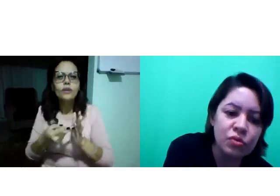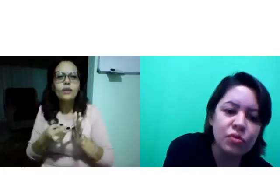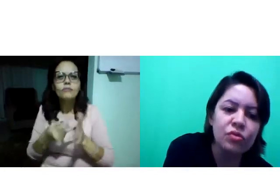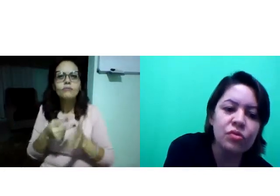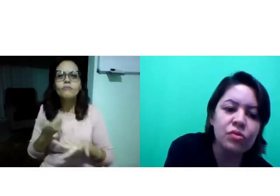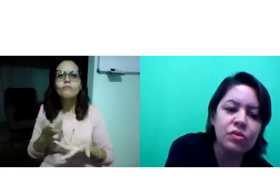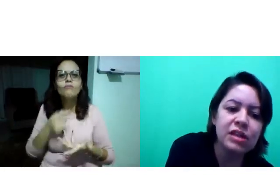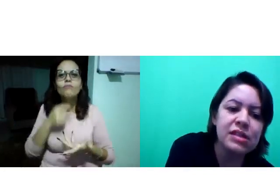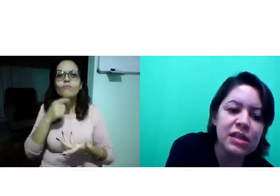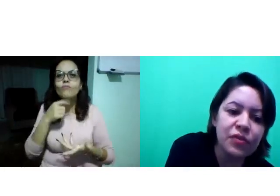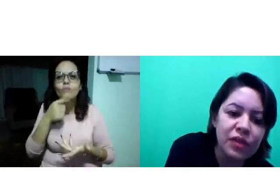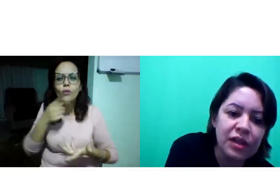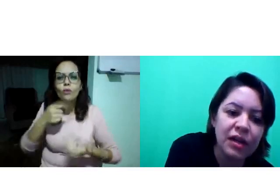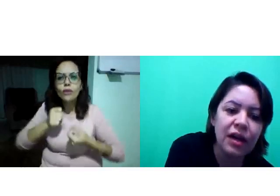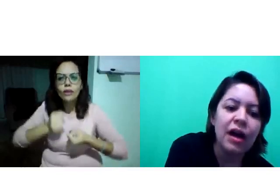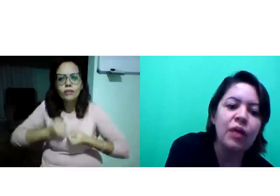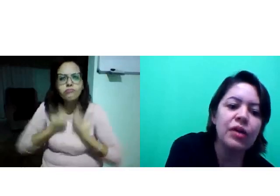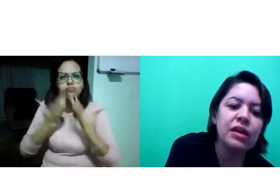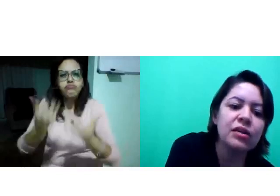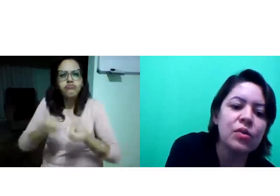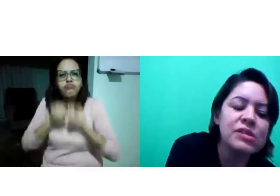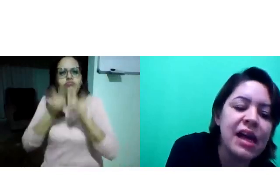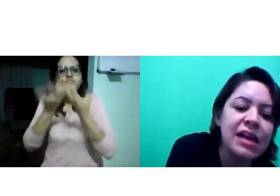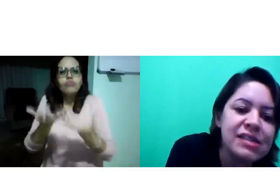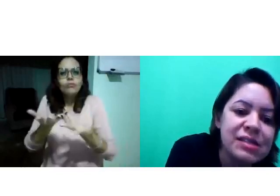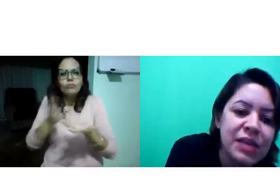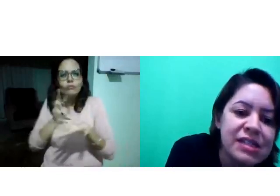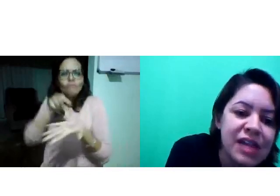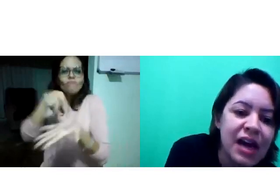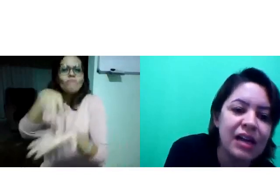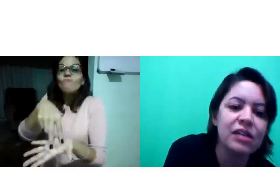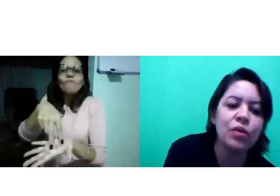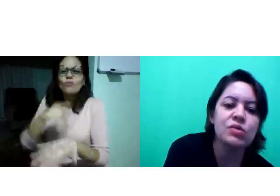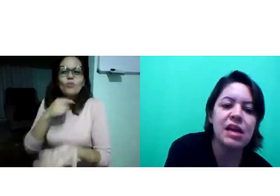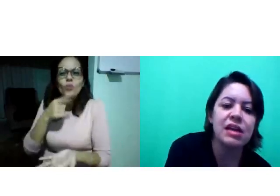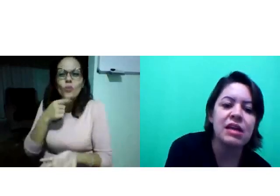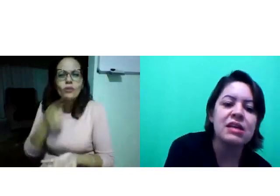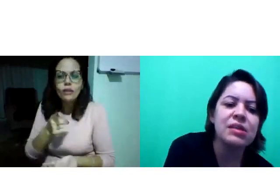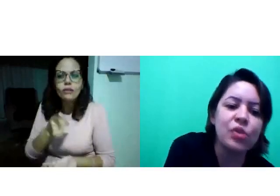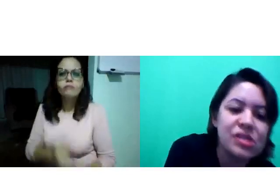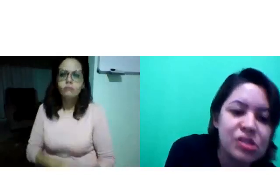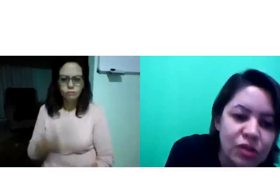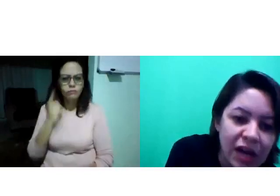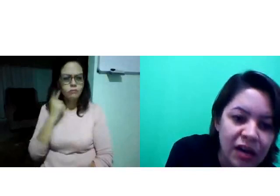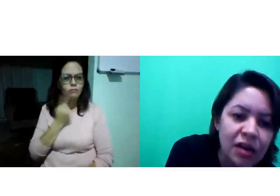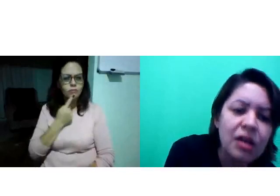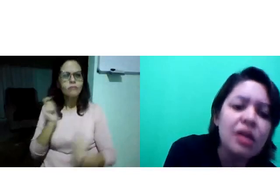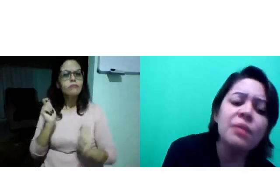mudo. O que significa? Alguém que não consegue se expressar, que não consegue se